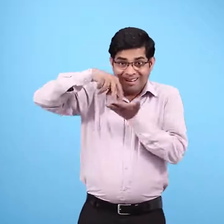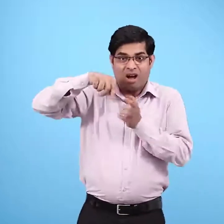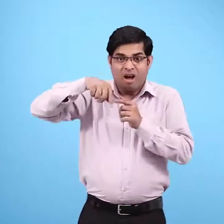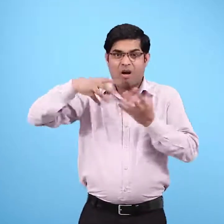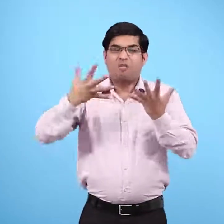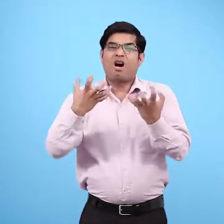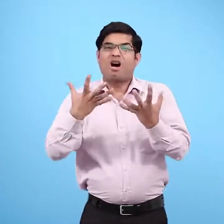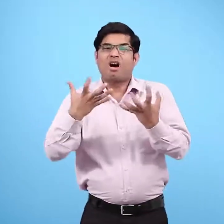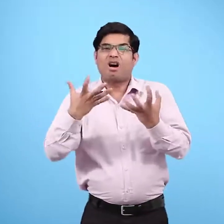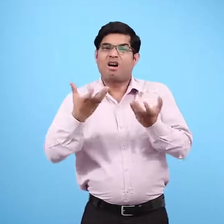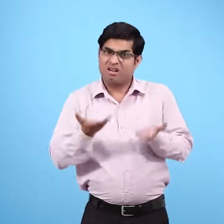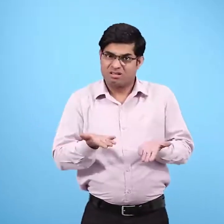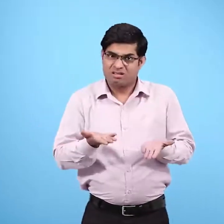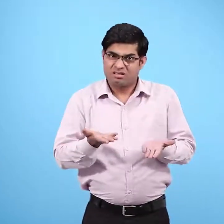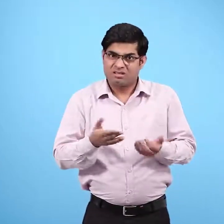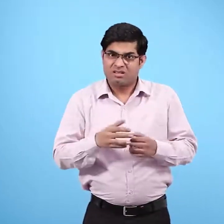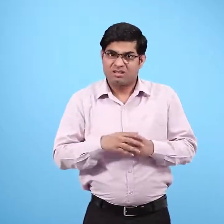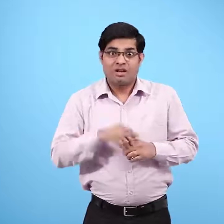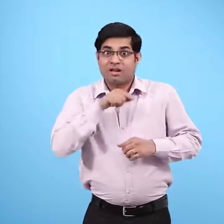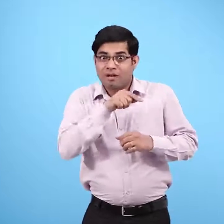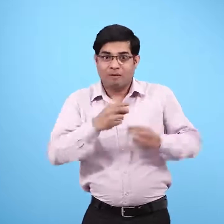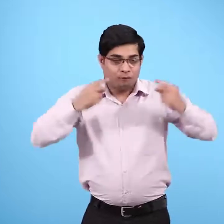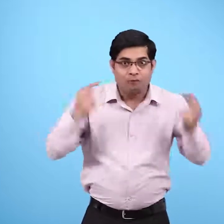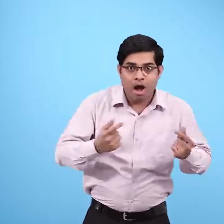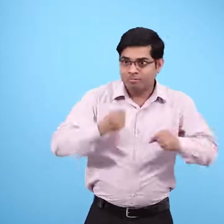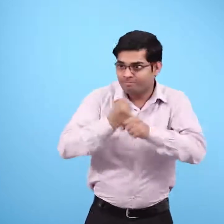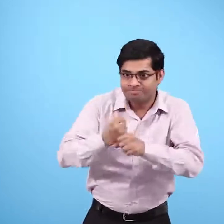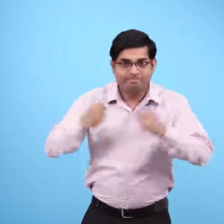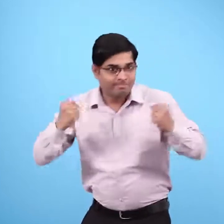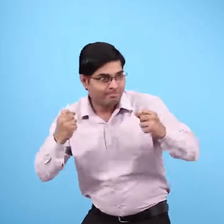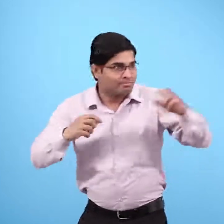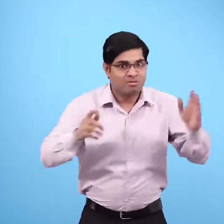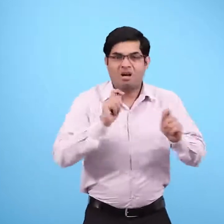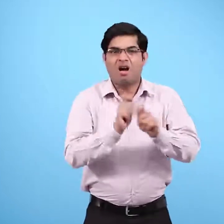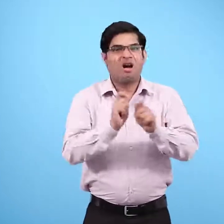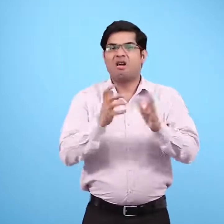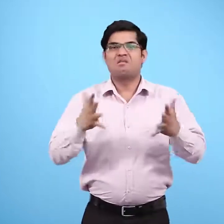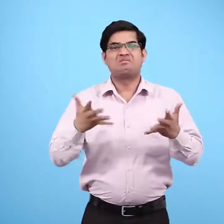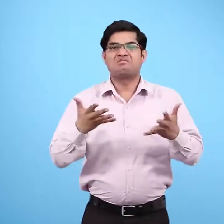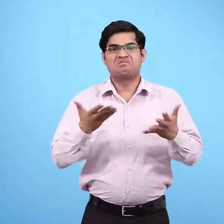पैरों में दर्द रहता है फुर्ती से कोई भी काम नहीं कर पाता